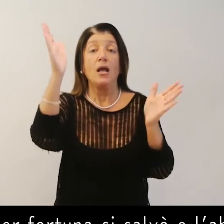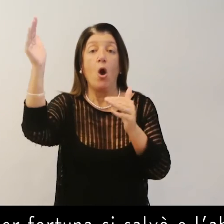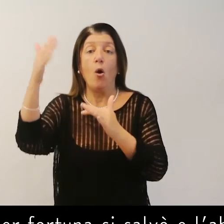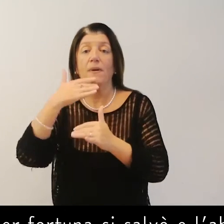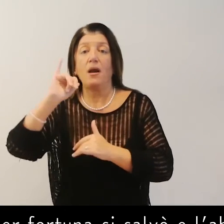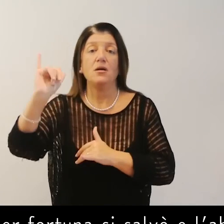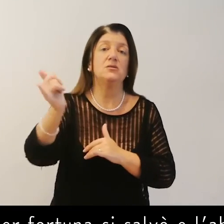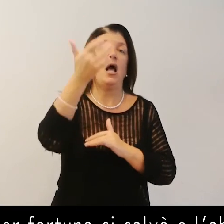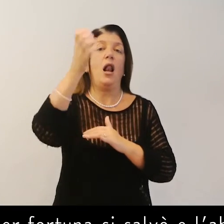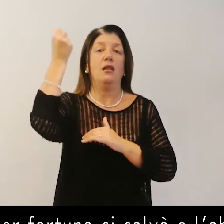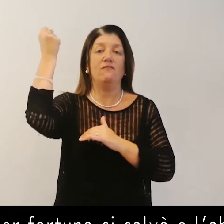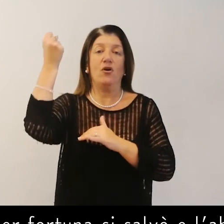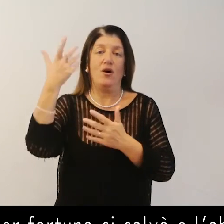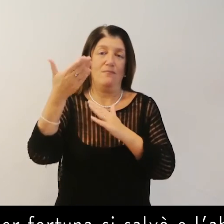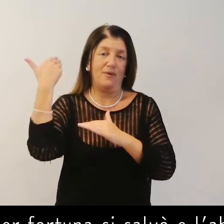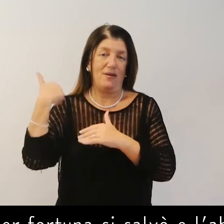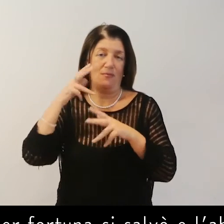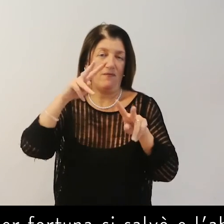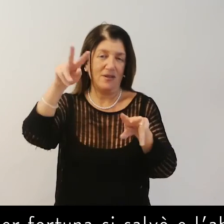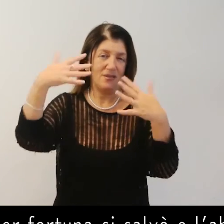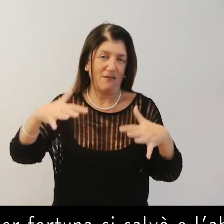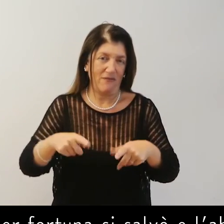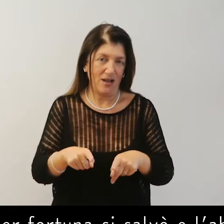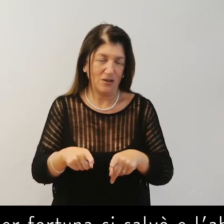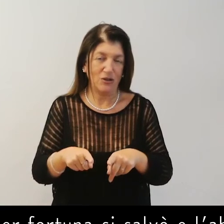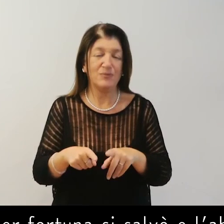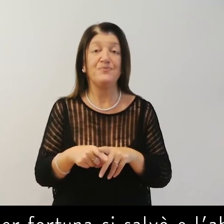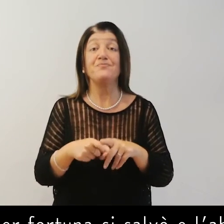fortuna si salvò e l'abbiamo potuta ammirare nella nostra visita